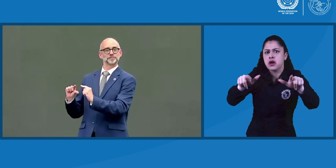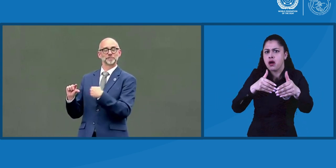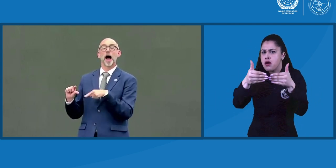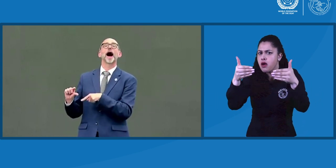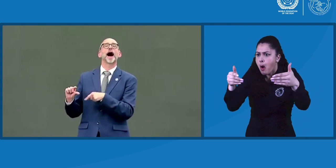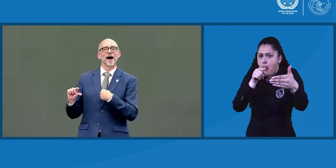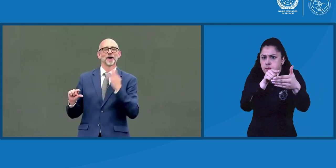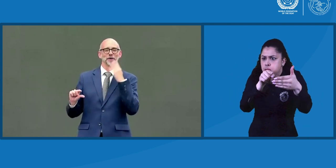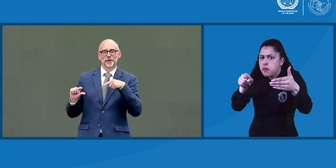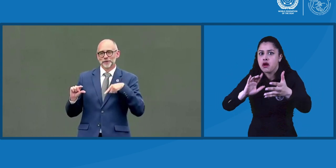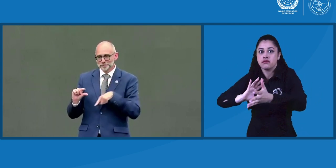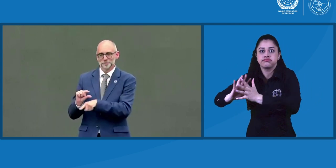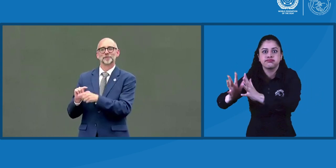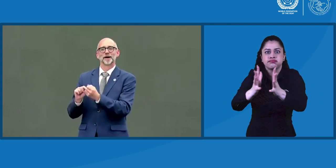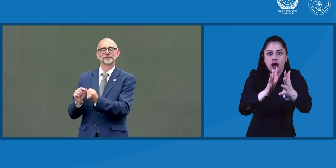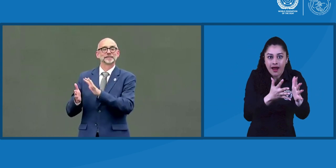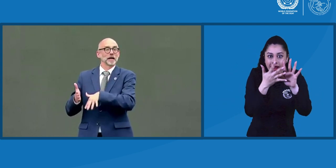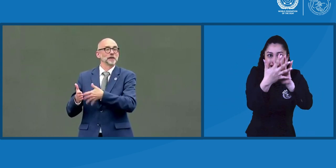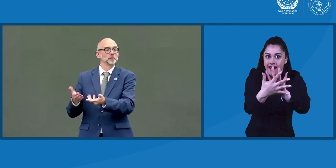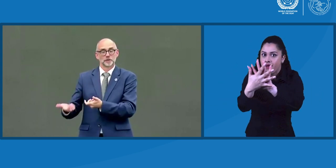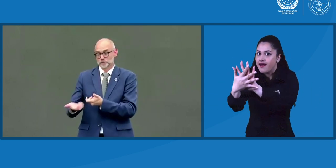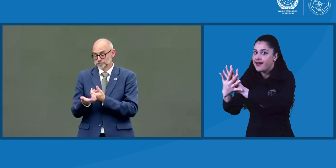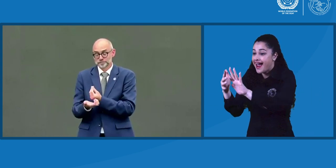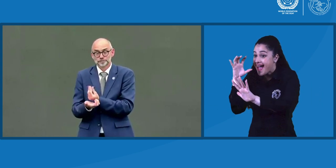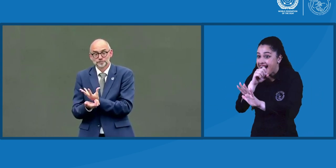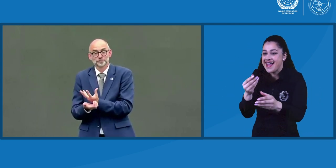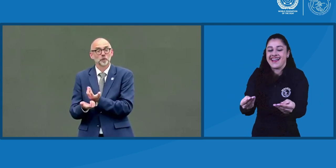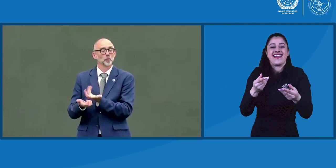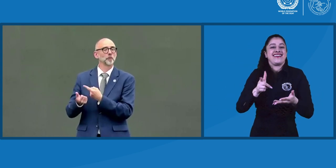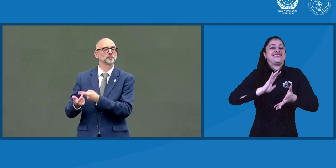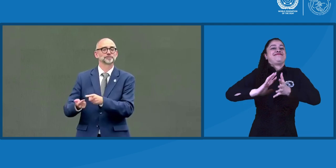señas debe tener este logo para identificar que es accesible.